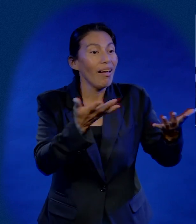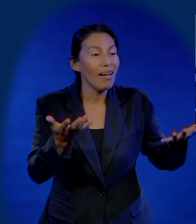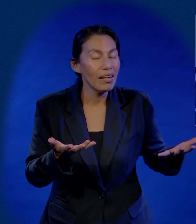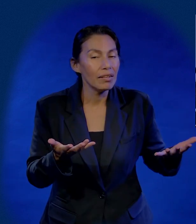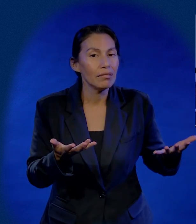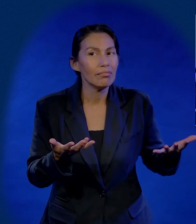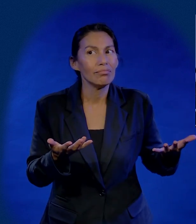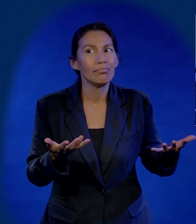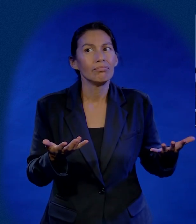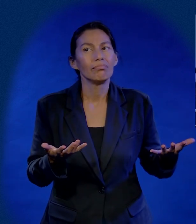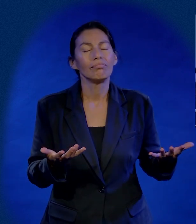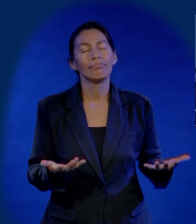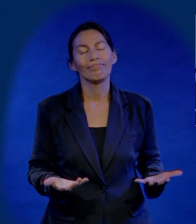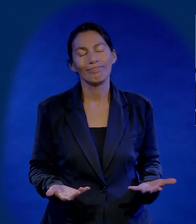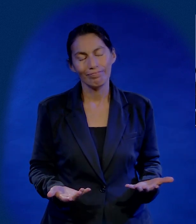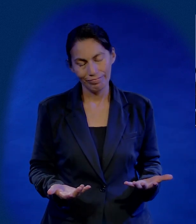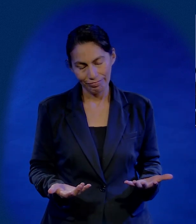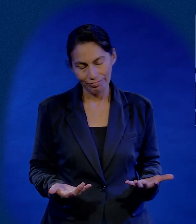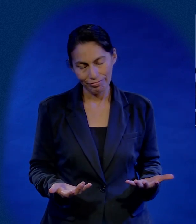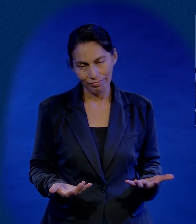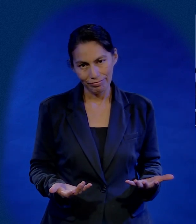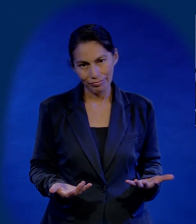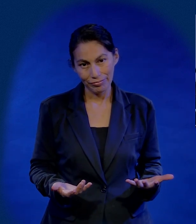siempre he vivido para darle gusto a los demás. Oh.